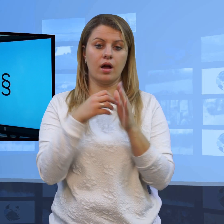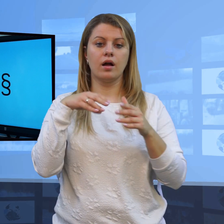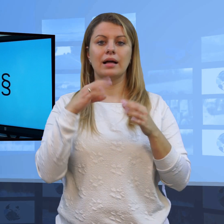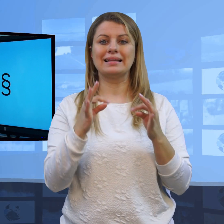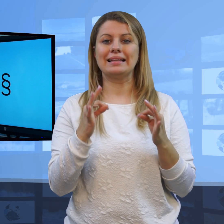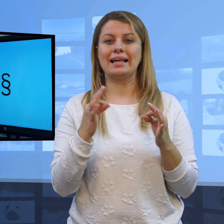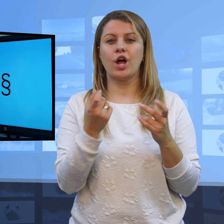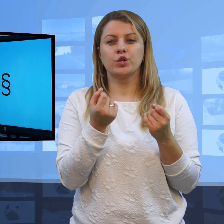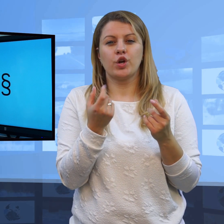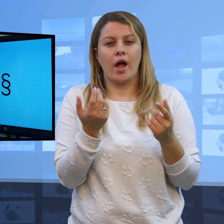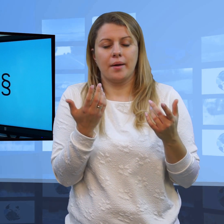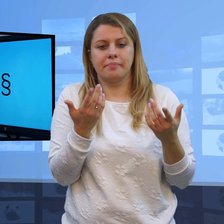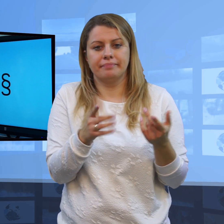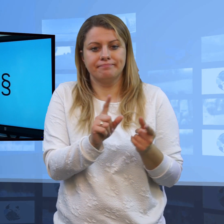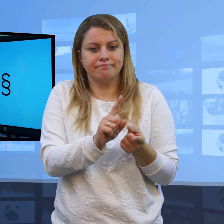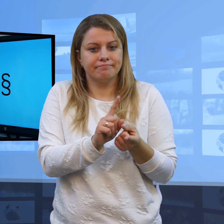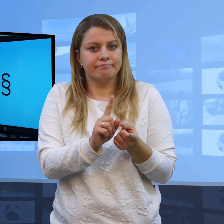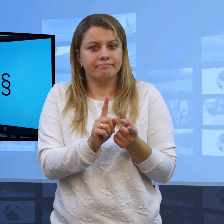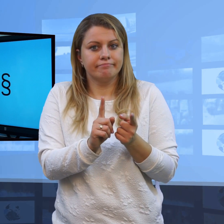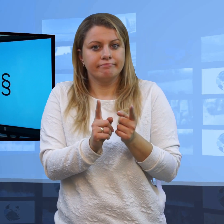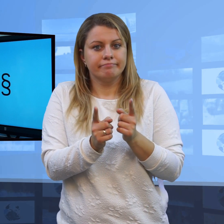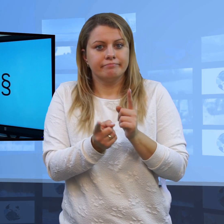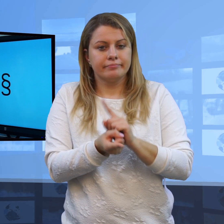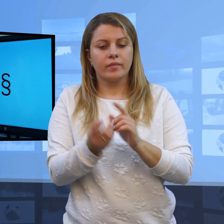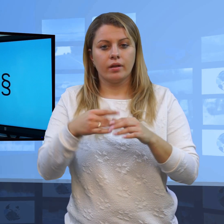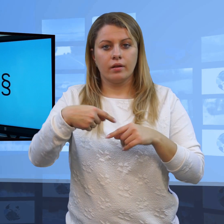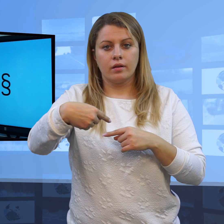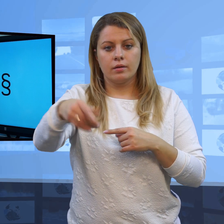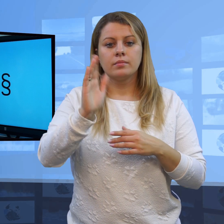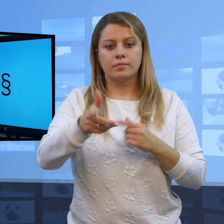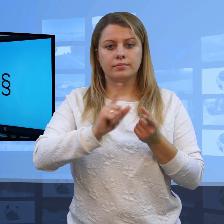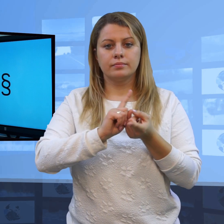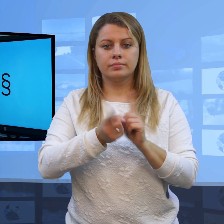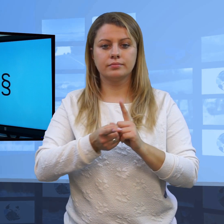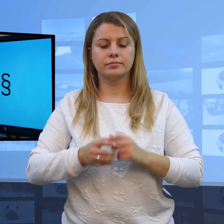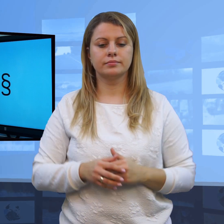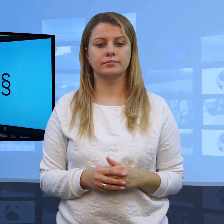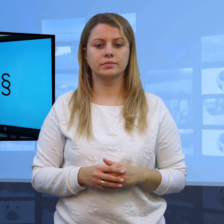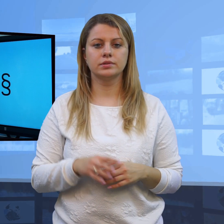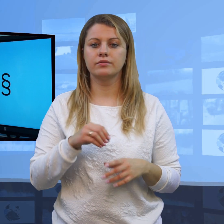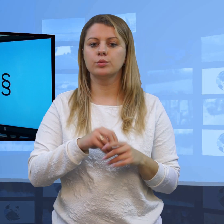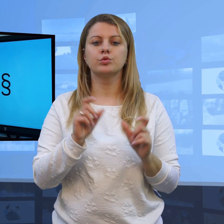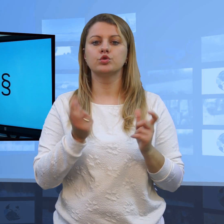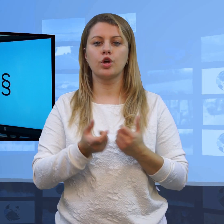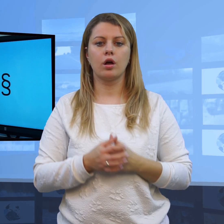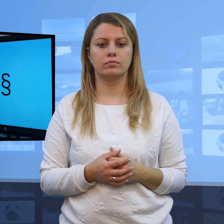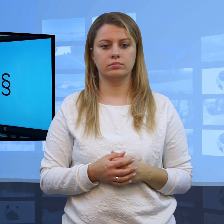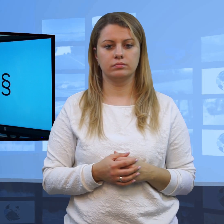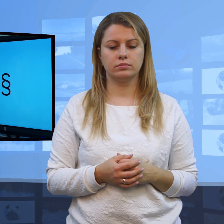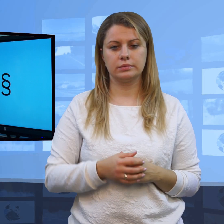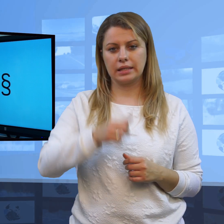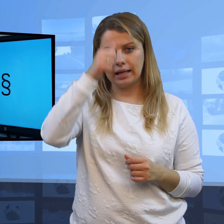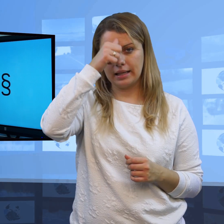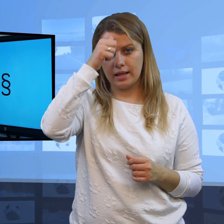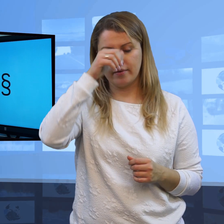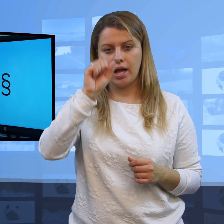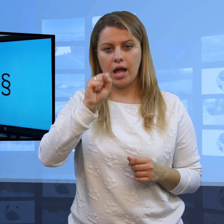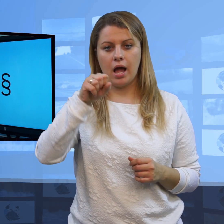zmienia się od najbliższego czasu, dotyczy autoryzacji. Autoryzacja